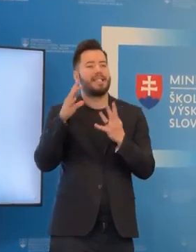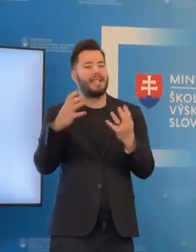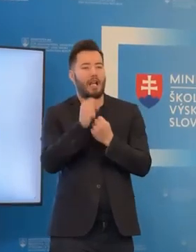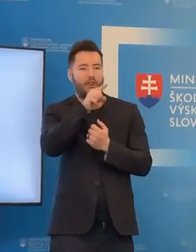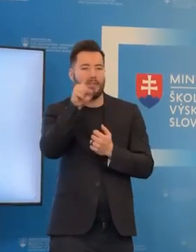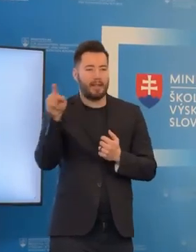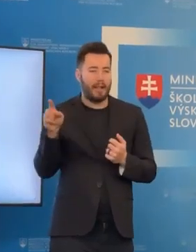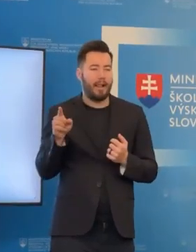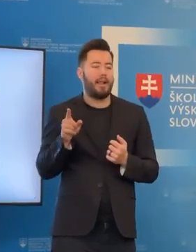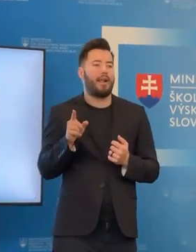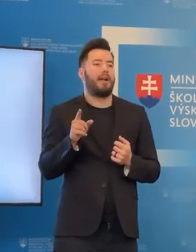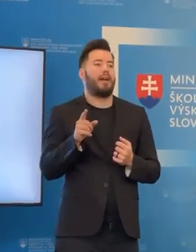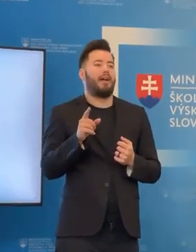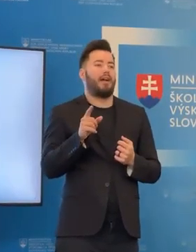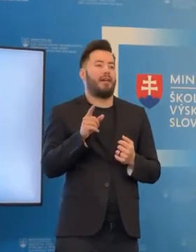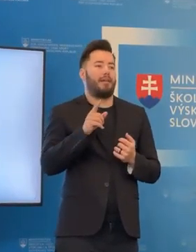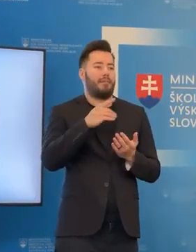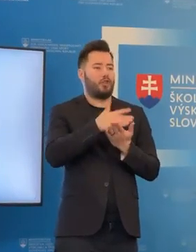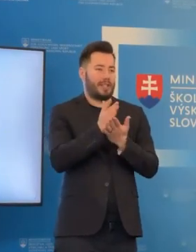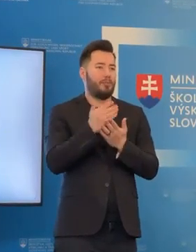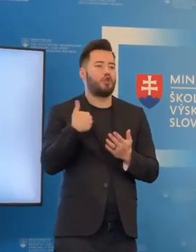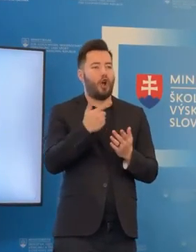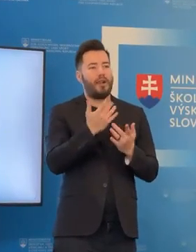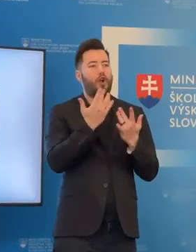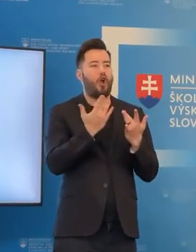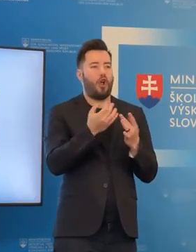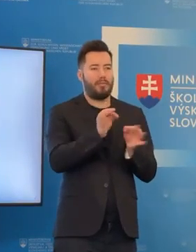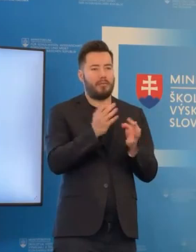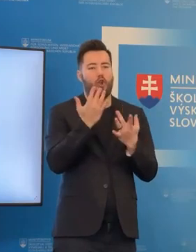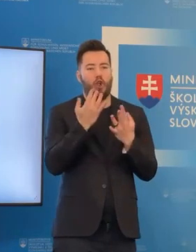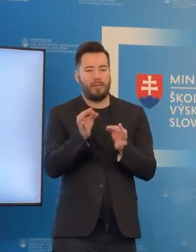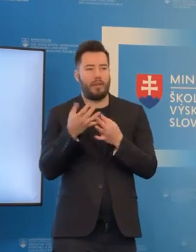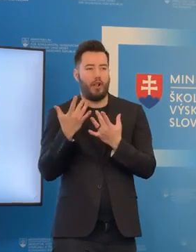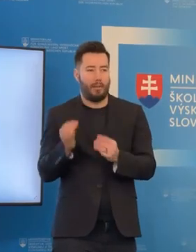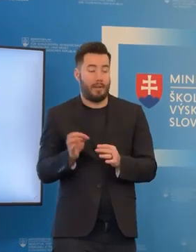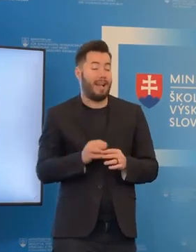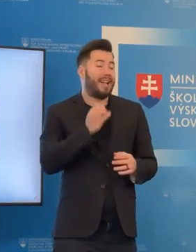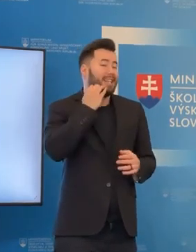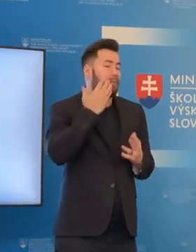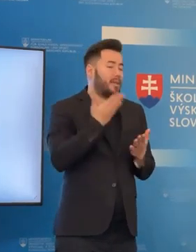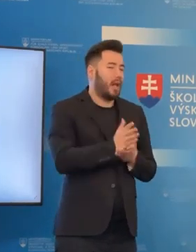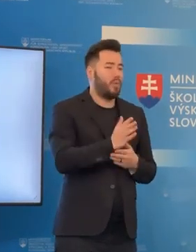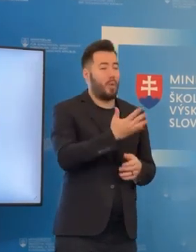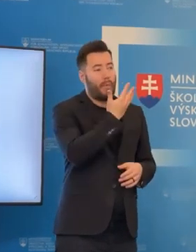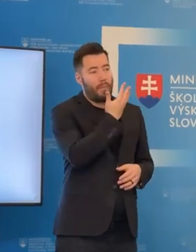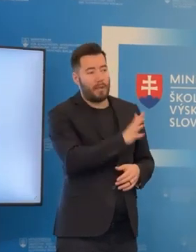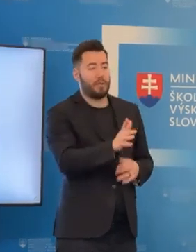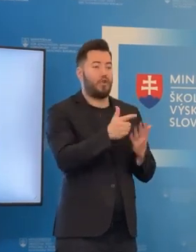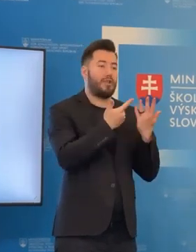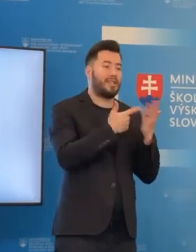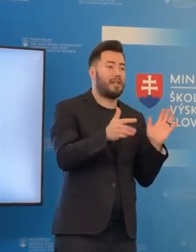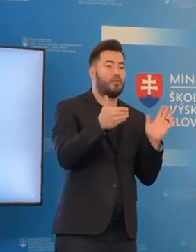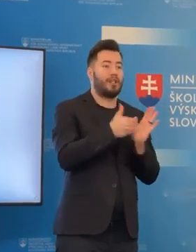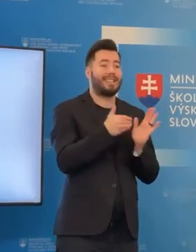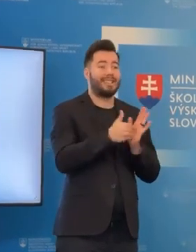čísla pre jednotlivé školy. A ak by sa teraz stalo, že by napríklad prišlo 500, 700 alebo tisíc